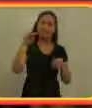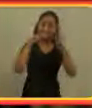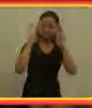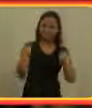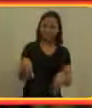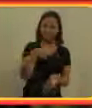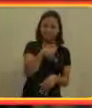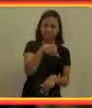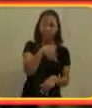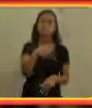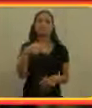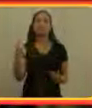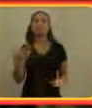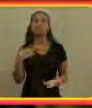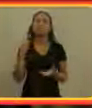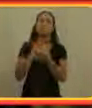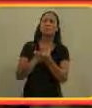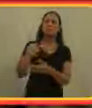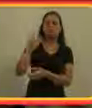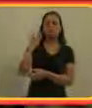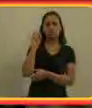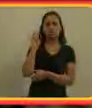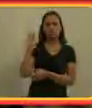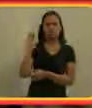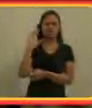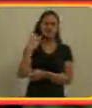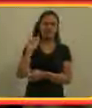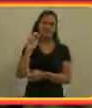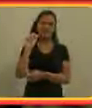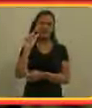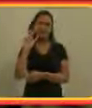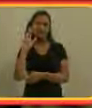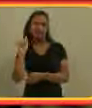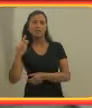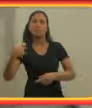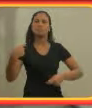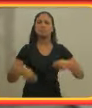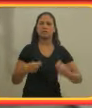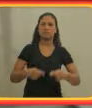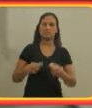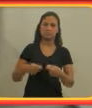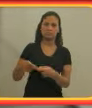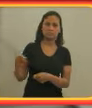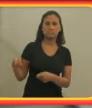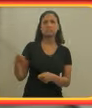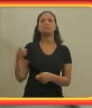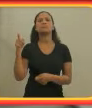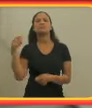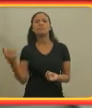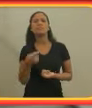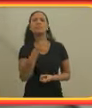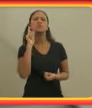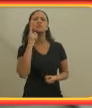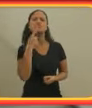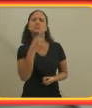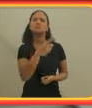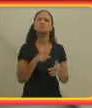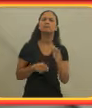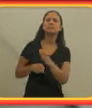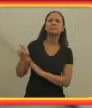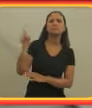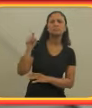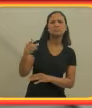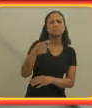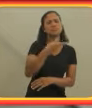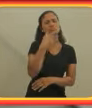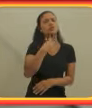Moderna e um dia meu marido, que é o Igor Cavaleira Baterista, foi abordado por um surdo que falou para ele que ele era super